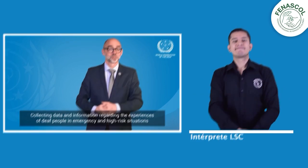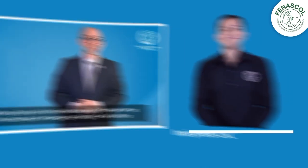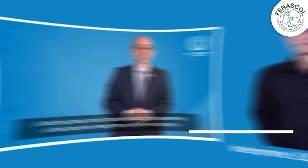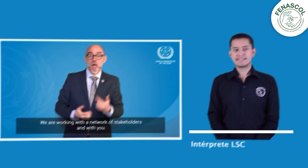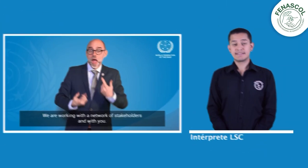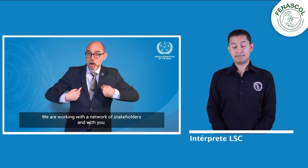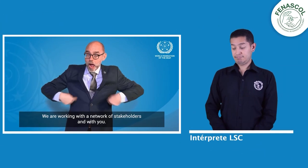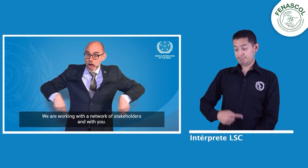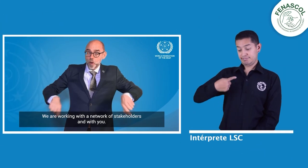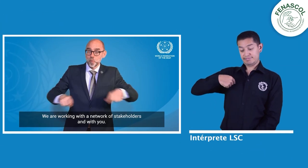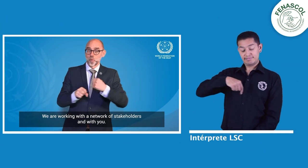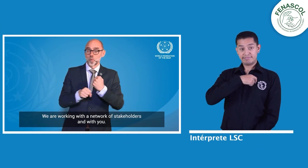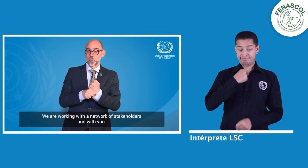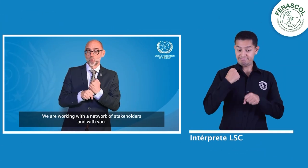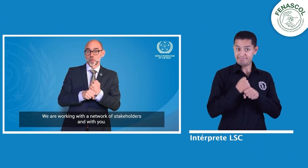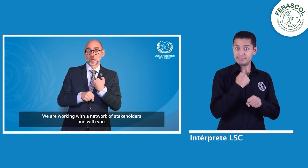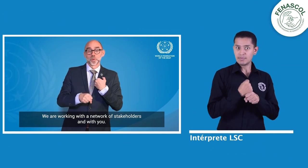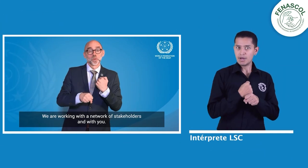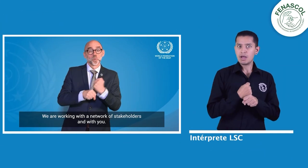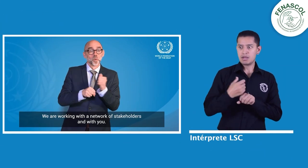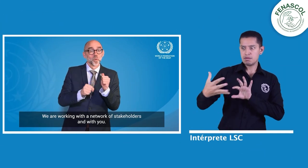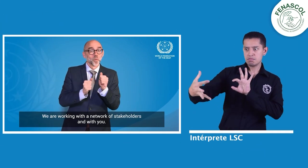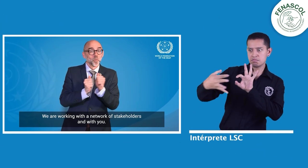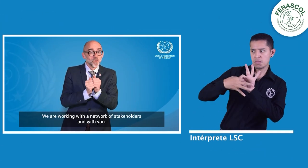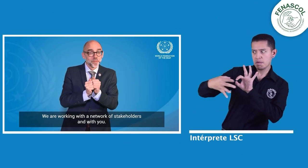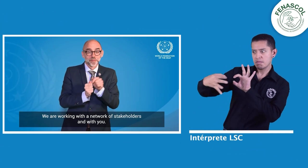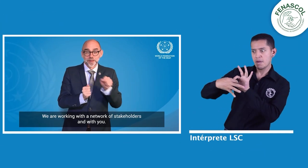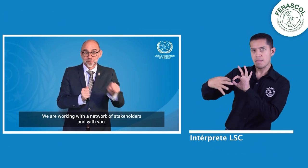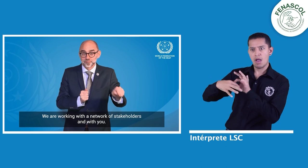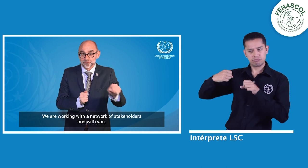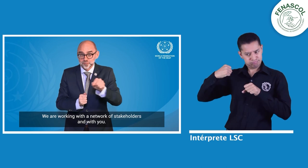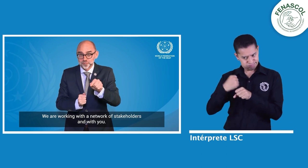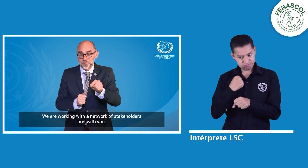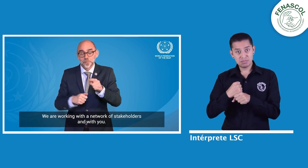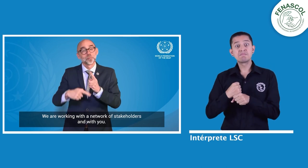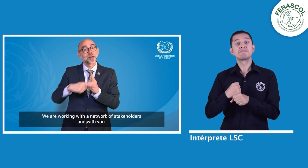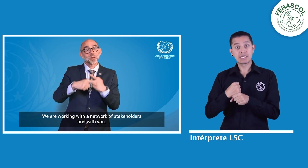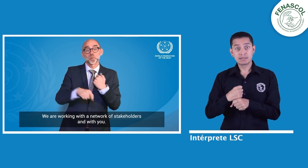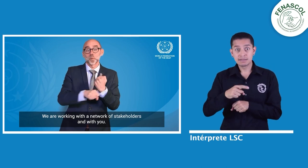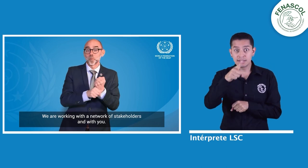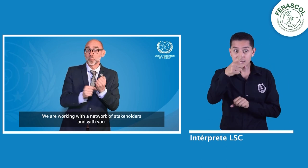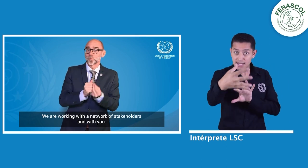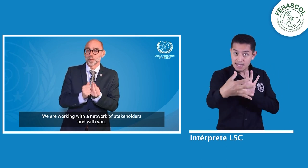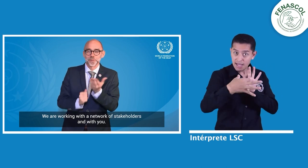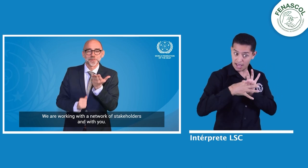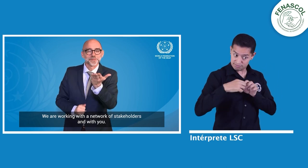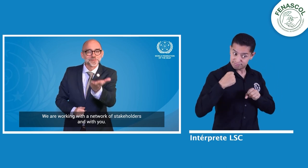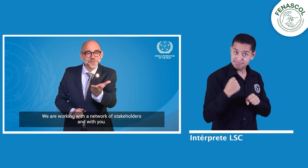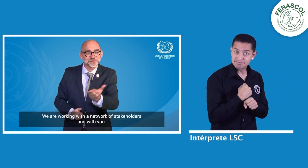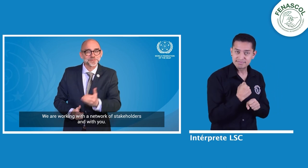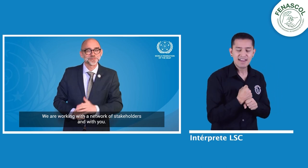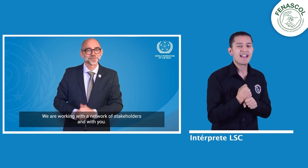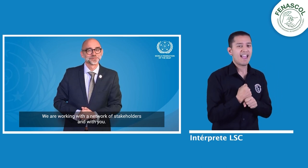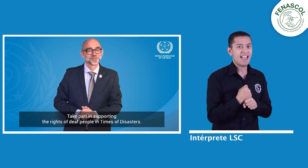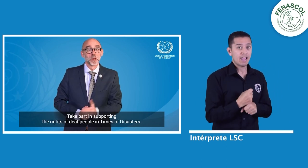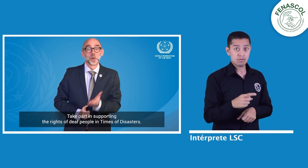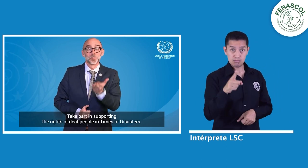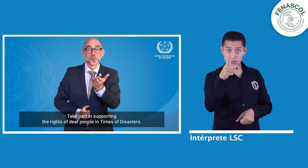Desde nuestro trabajo buscamos realizar distintas alianzas y si ustedes están interesados en ser aliados y